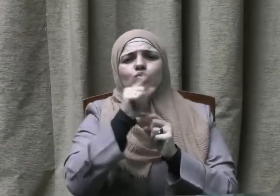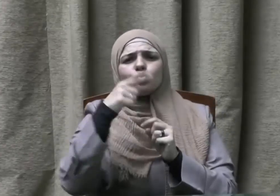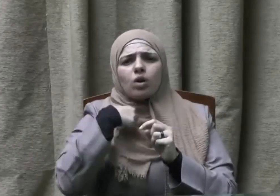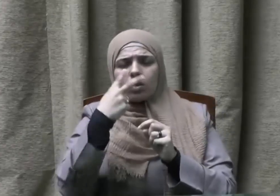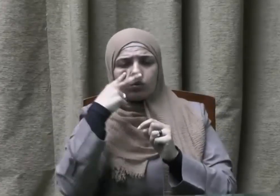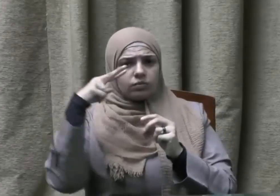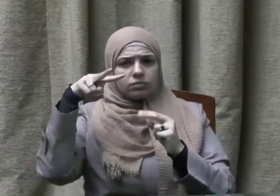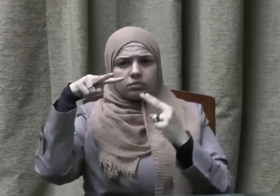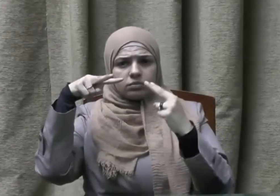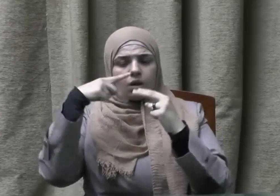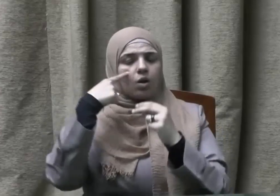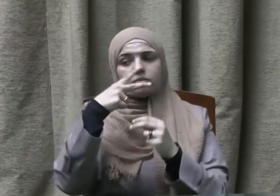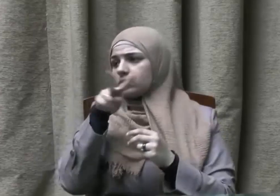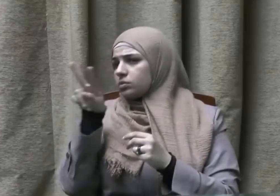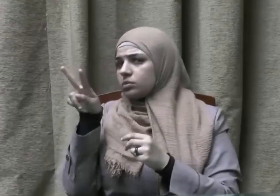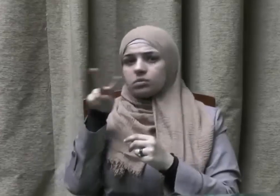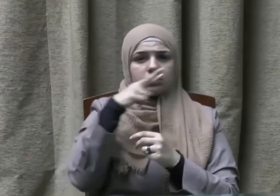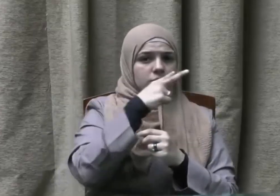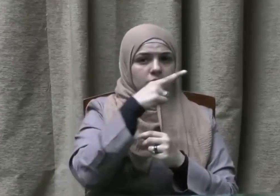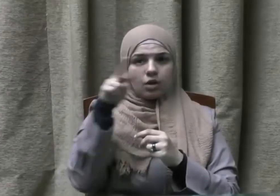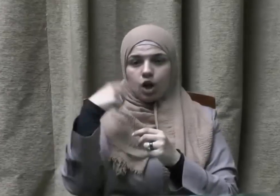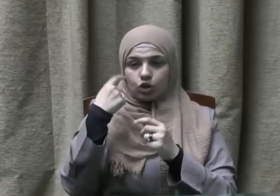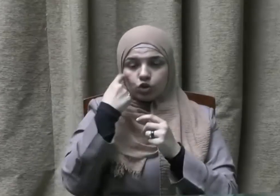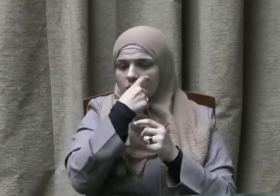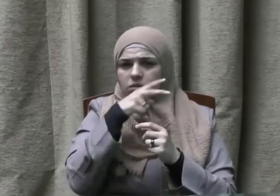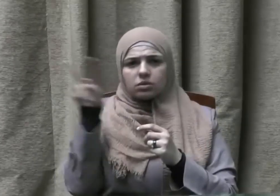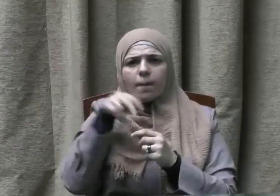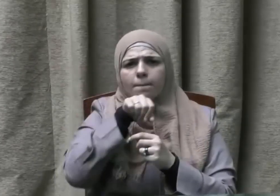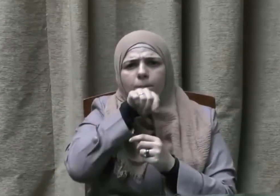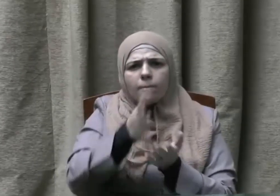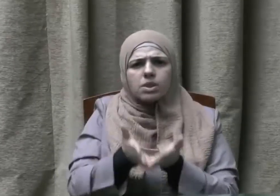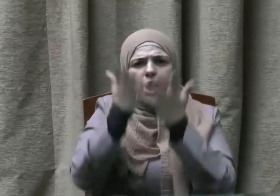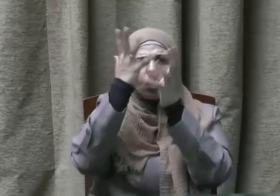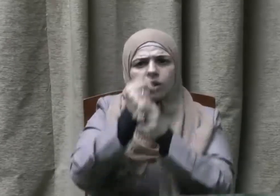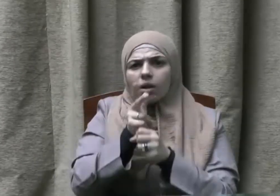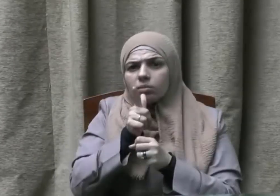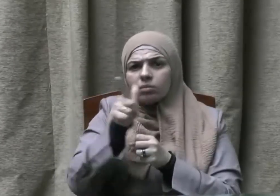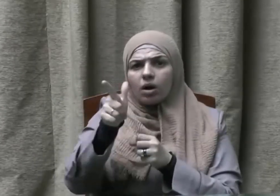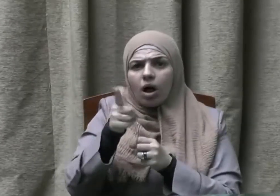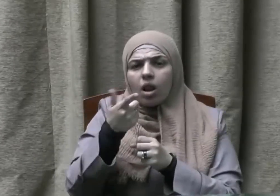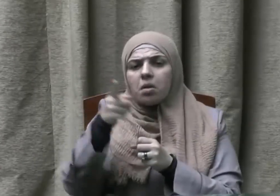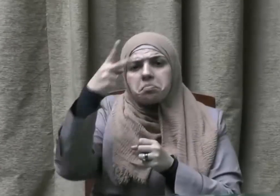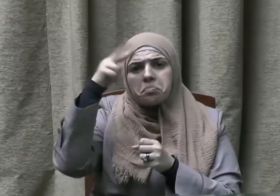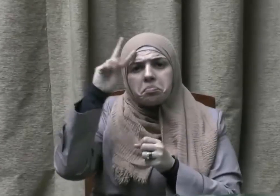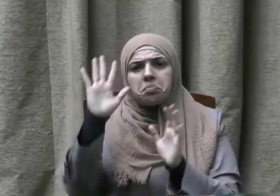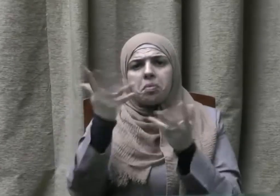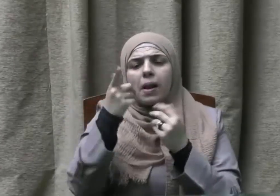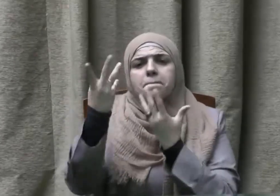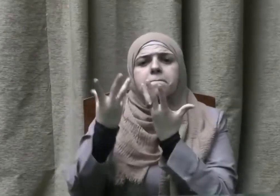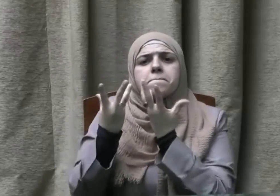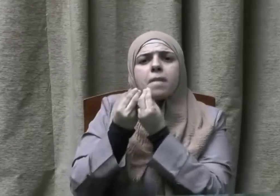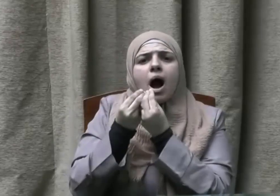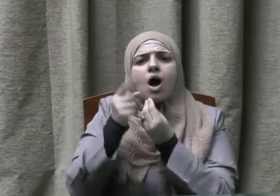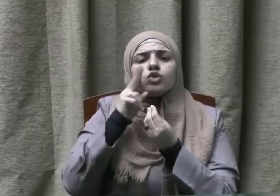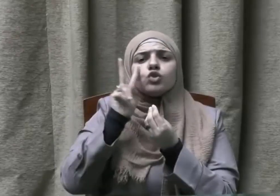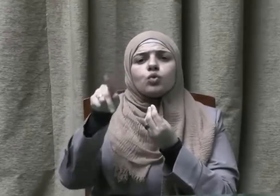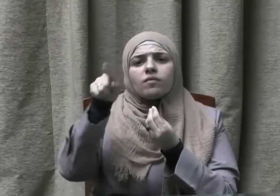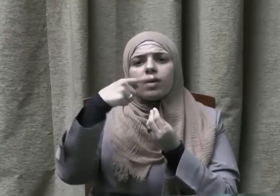الله تعالى صرور تدخله على مسلم أو تكشف عنه كربة أو تقضي عنه دينا